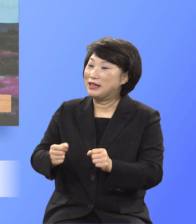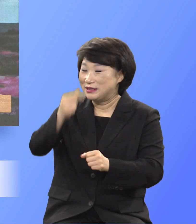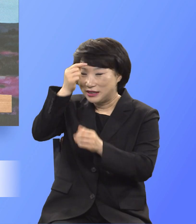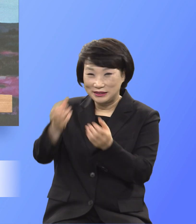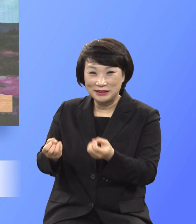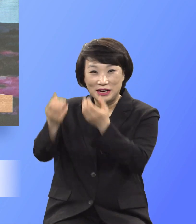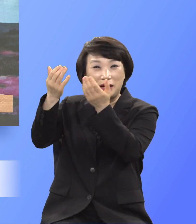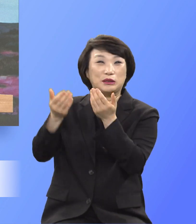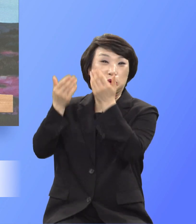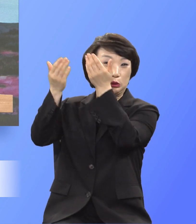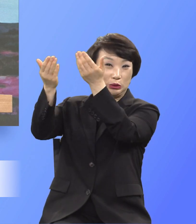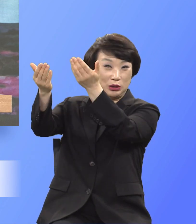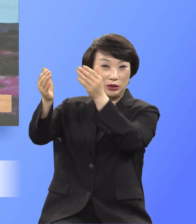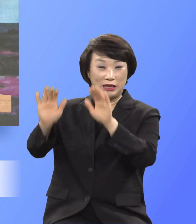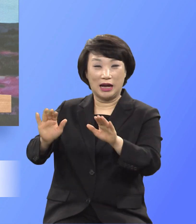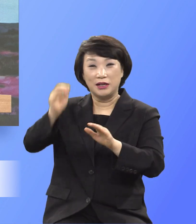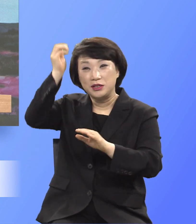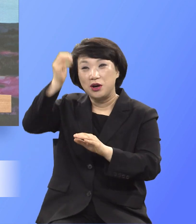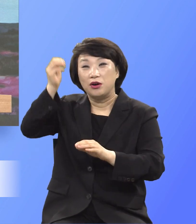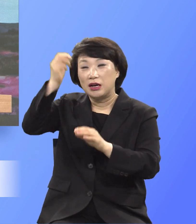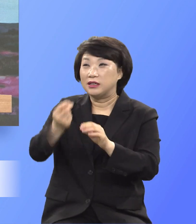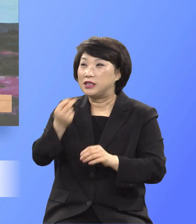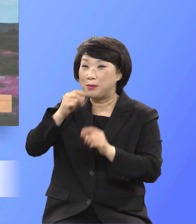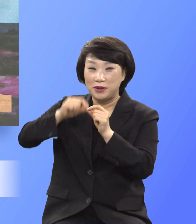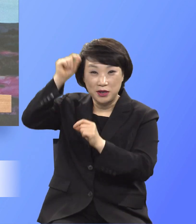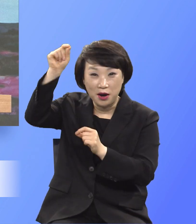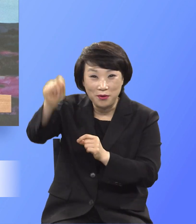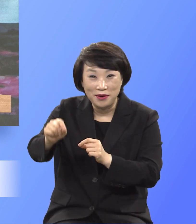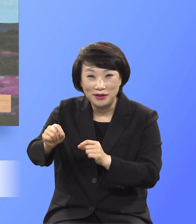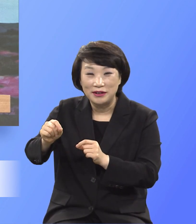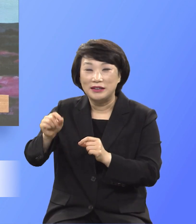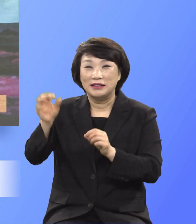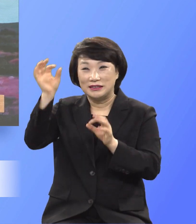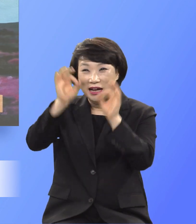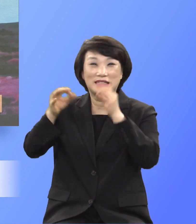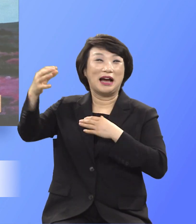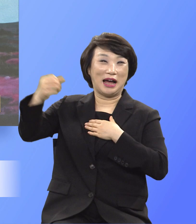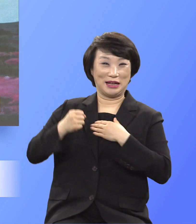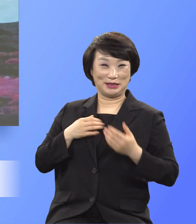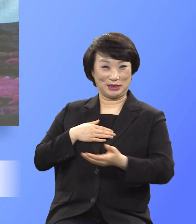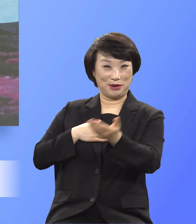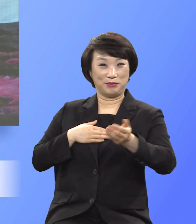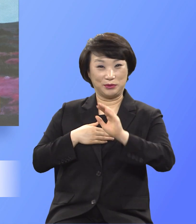영적인 영원한 생명을 찾아오는 여러분 되기를 주님의 이름으로 치고